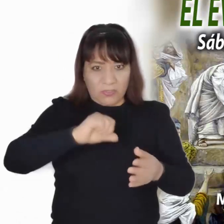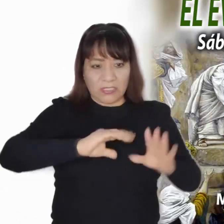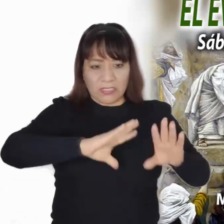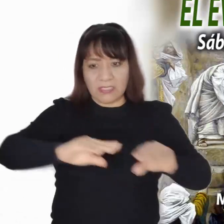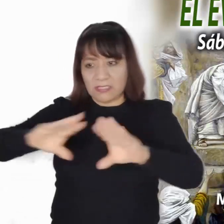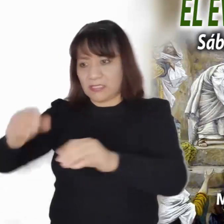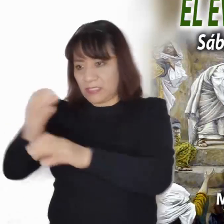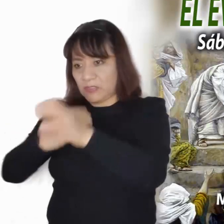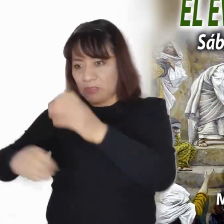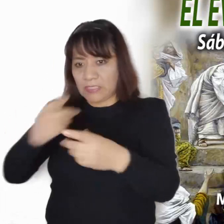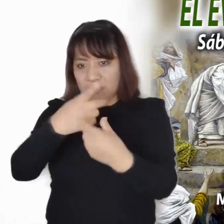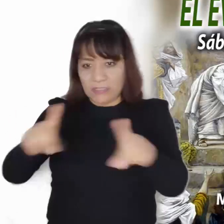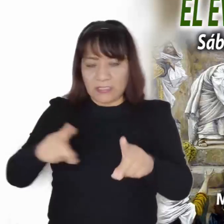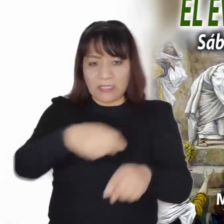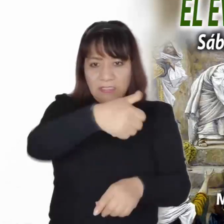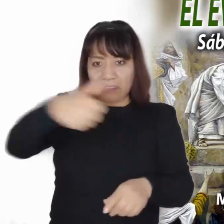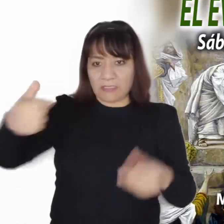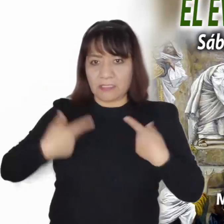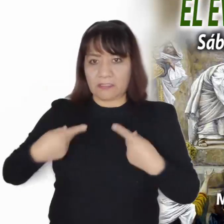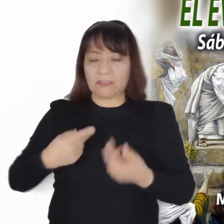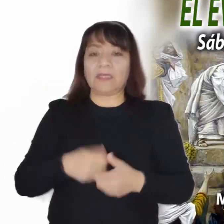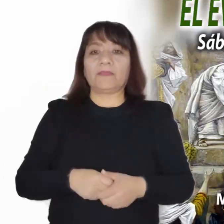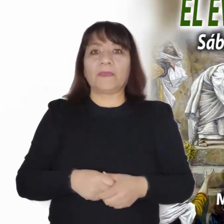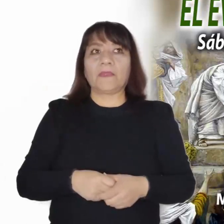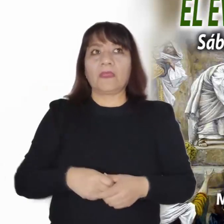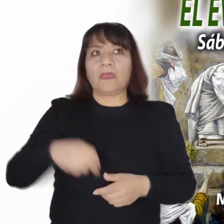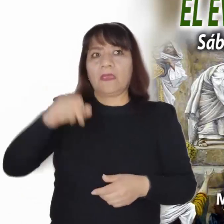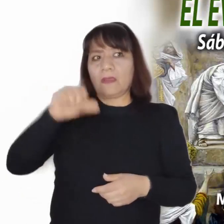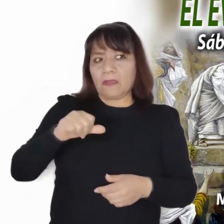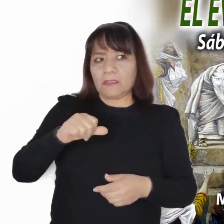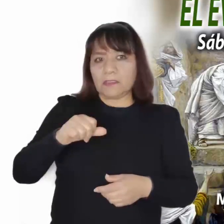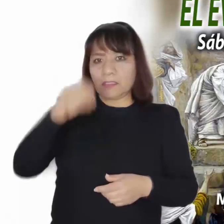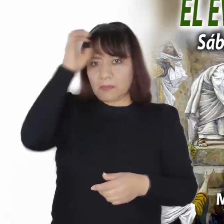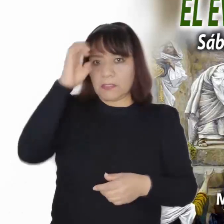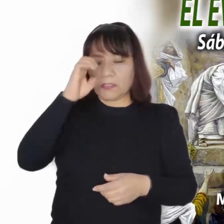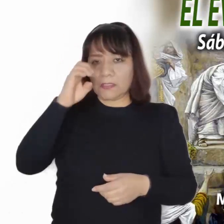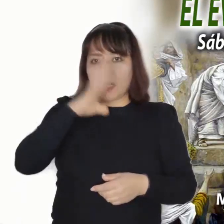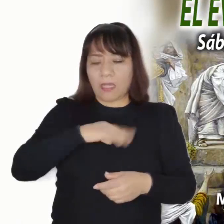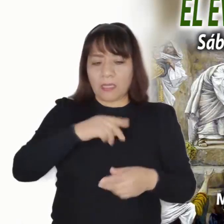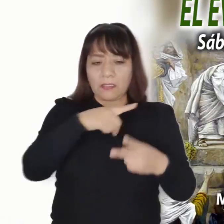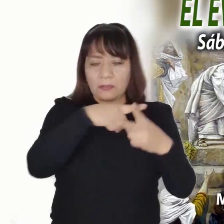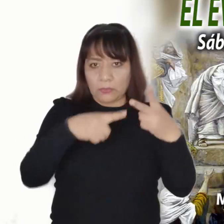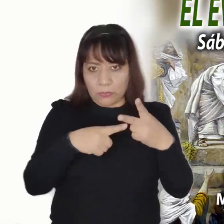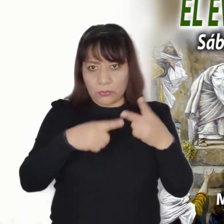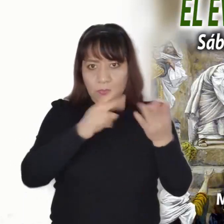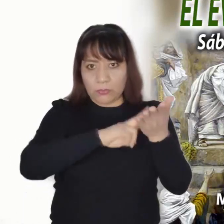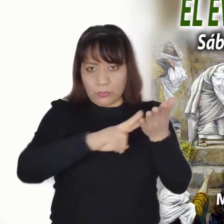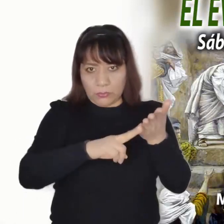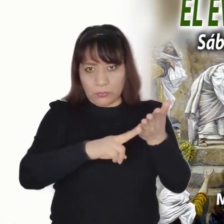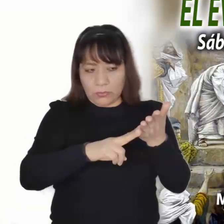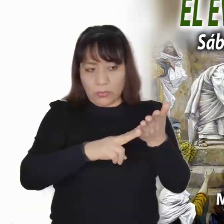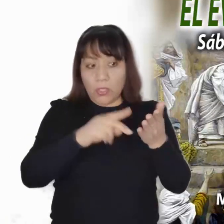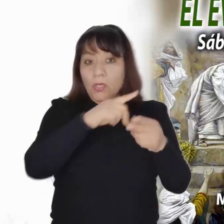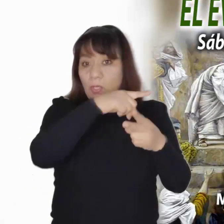cada uno de nosotros. Hoy, solamente escuchamos dos versículos, pero con grandes